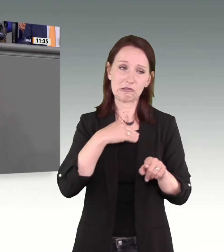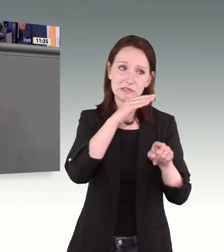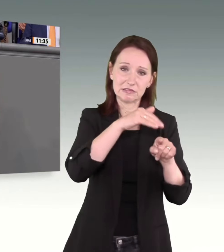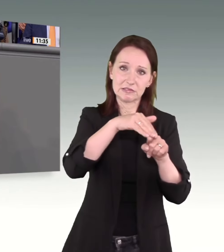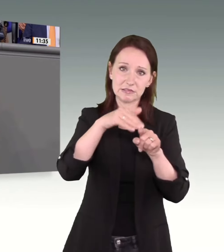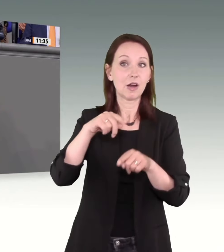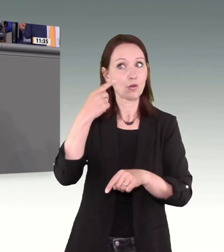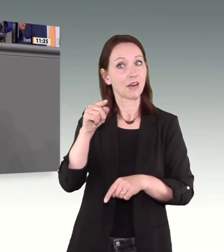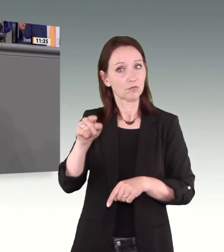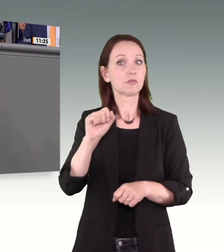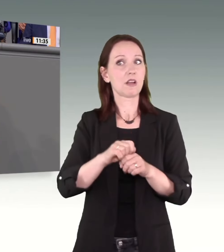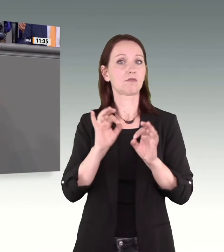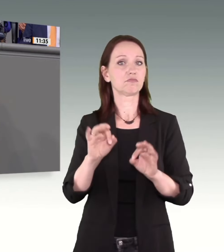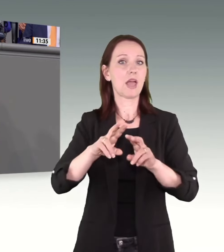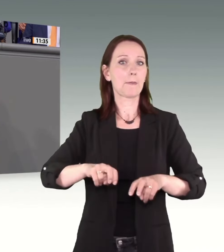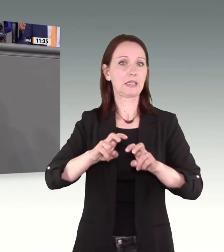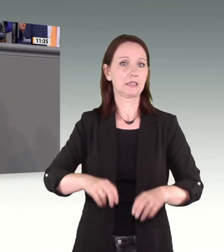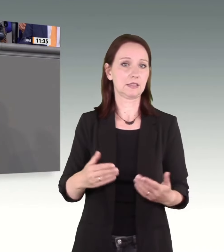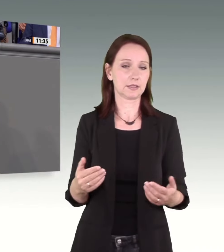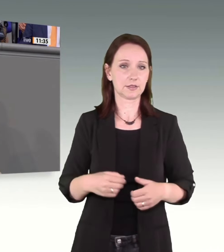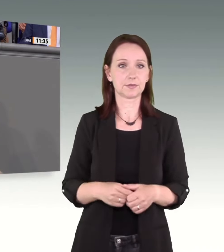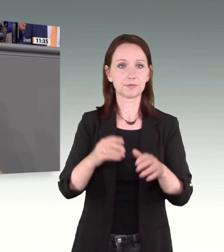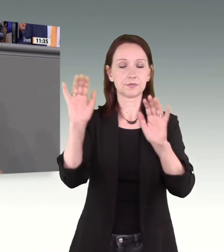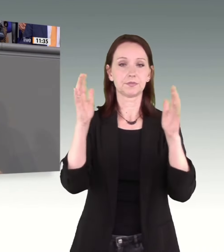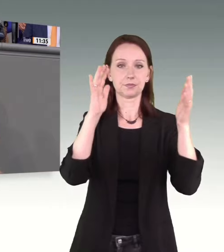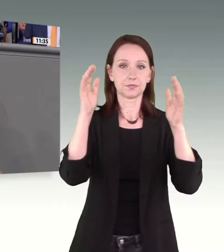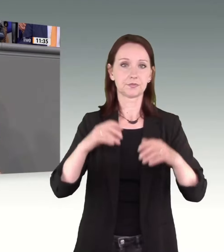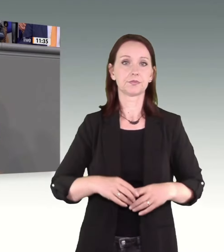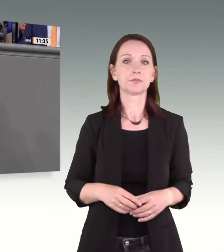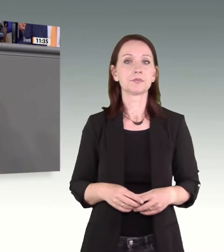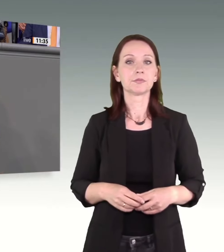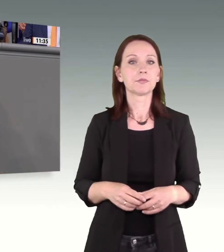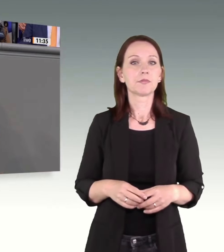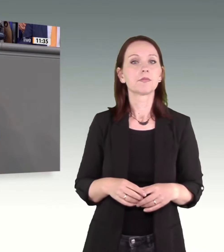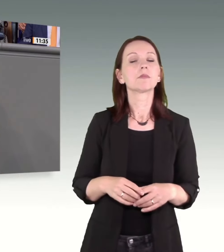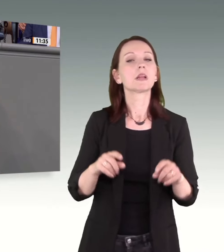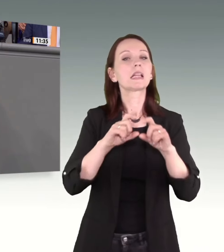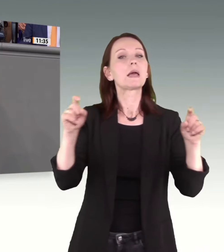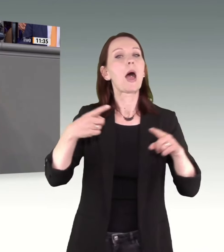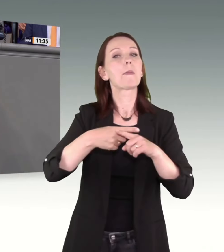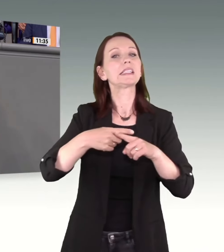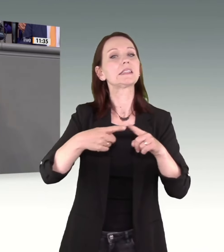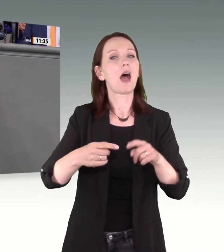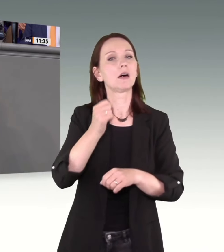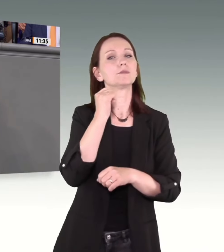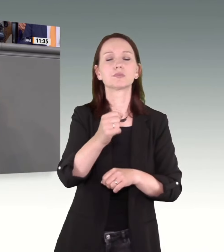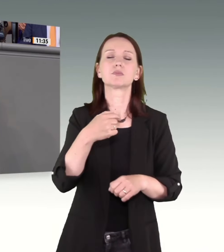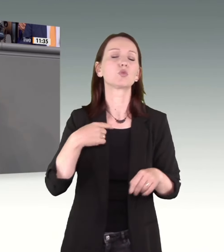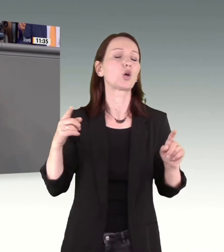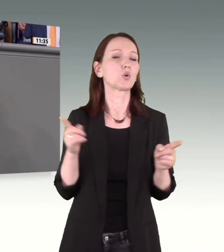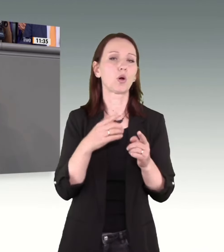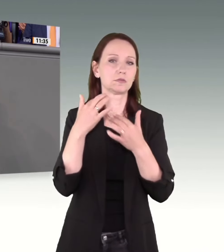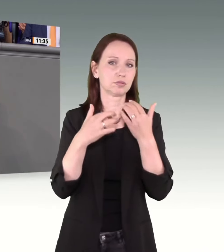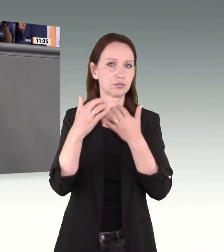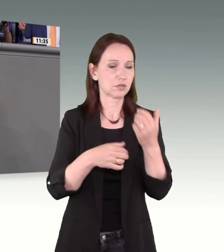ermittelt werden kann. Zum Thema Messer möchte ich sagen. Das mache ich nur ganz kurz. Auch da, wenn wir uns darüber